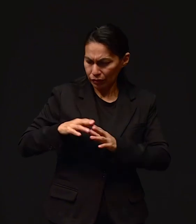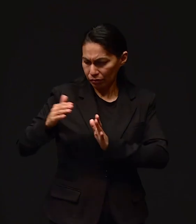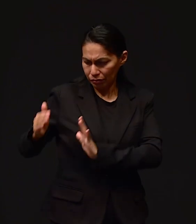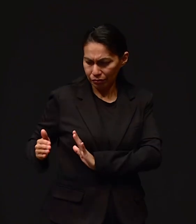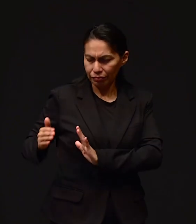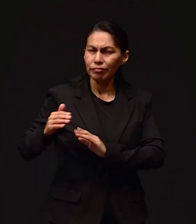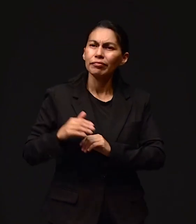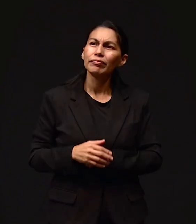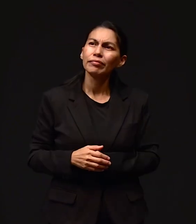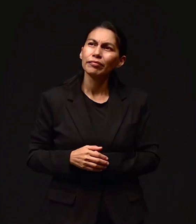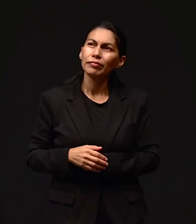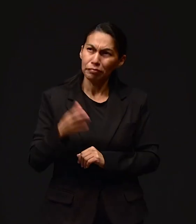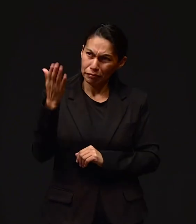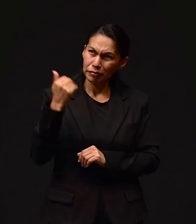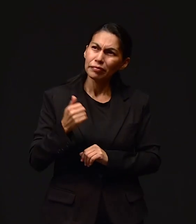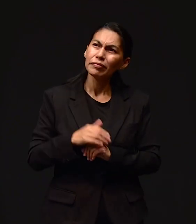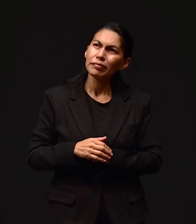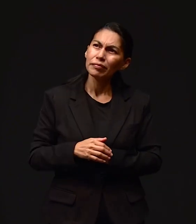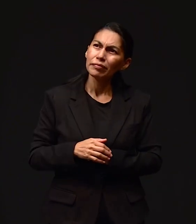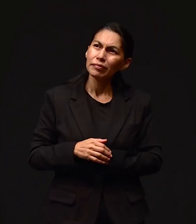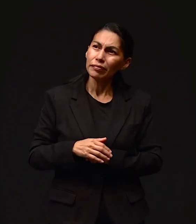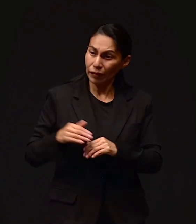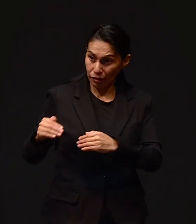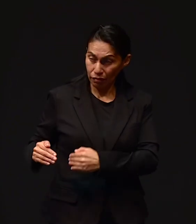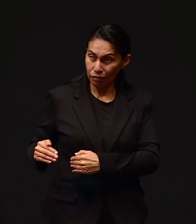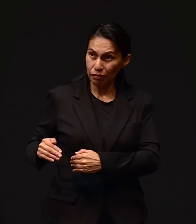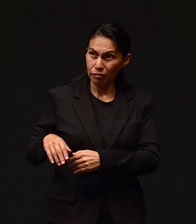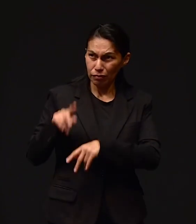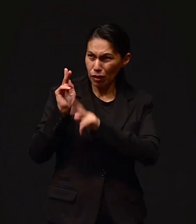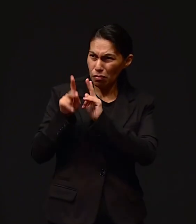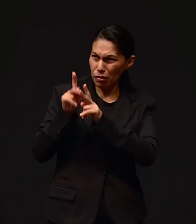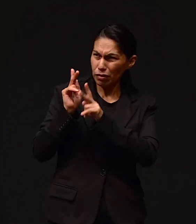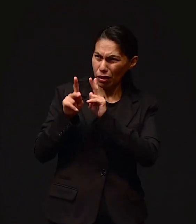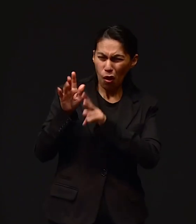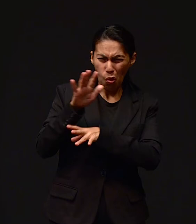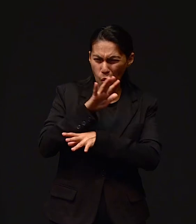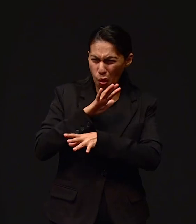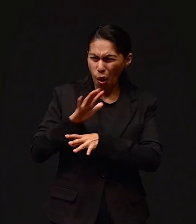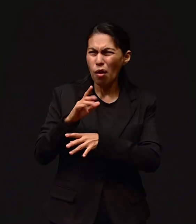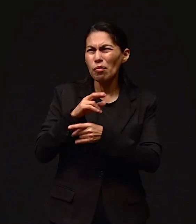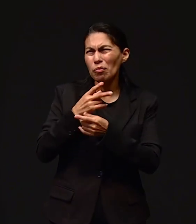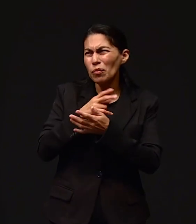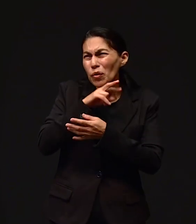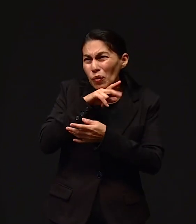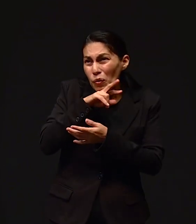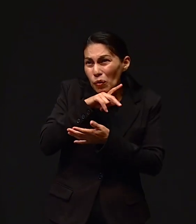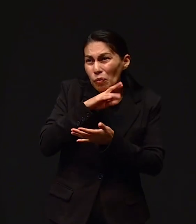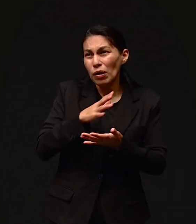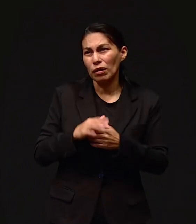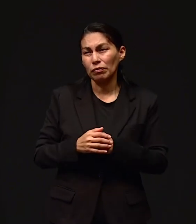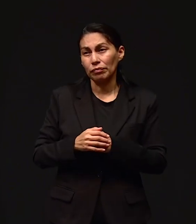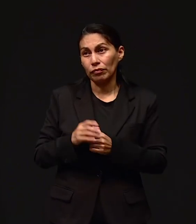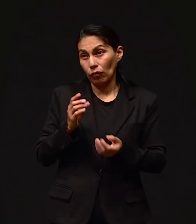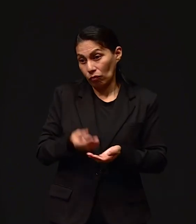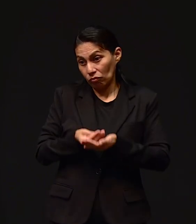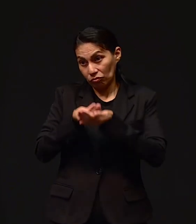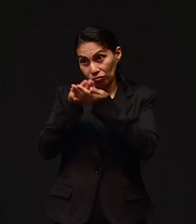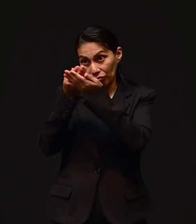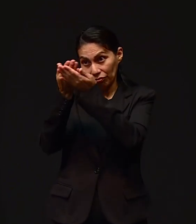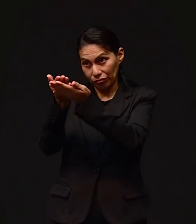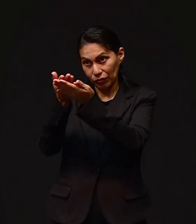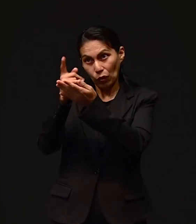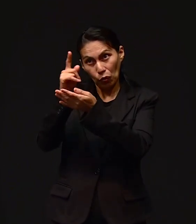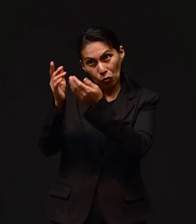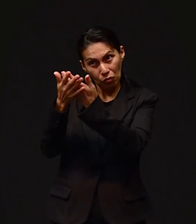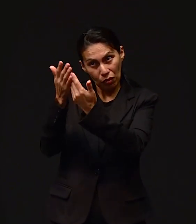quiero que te sientes aquí a mi lado. Siéntate aquí a mi lado, que quiero platicarte. Toda mi preocupación y dejarlo en